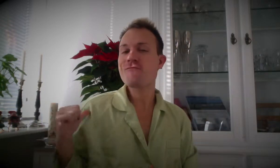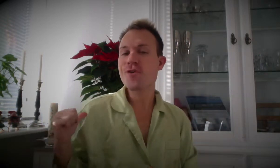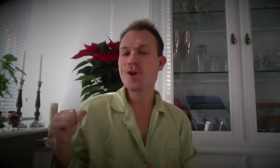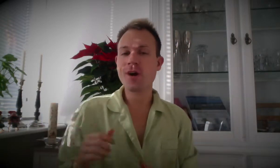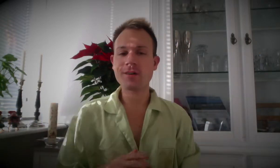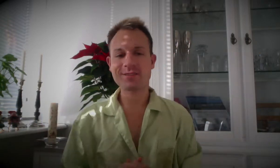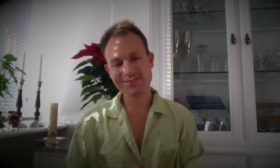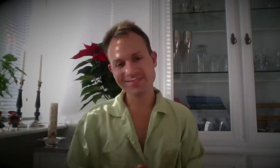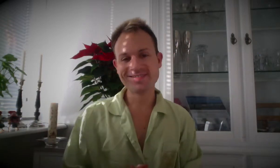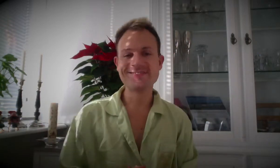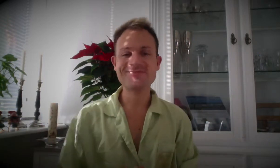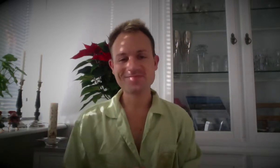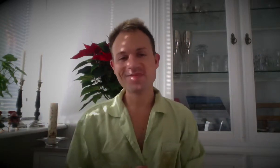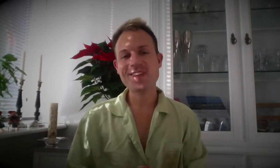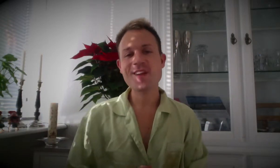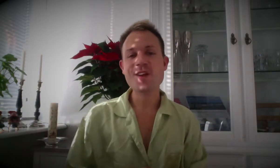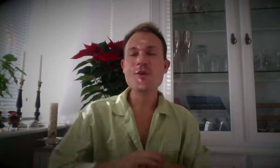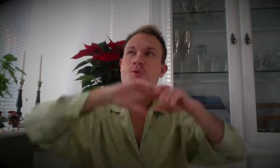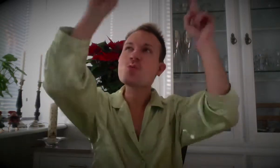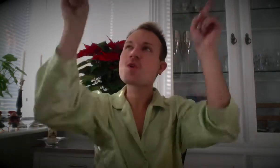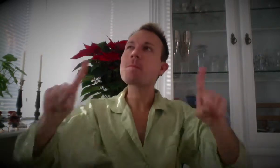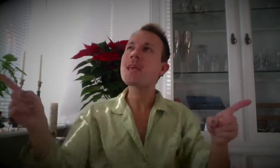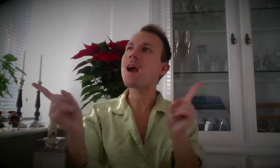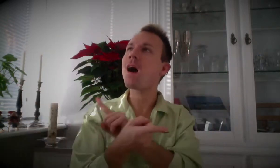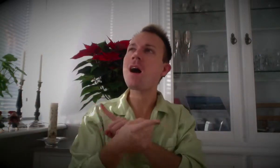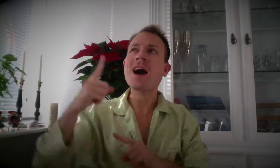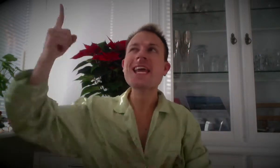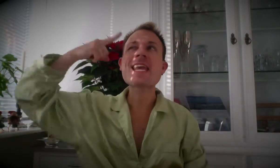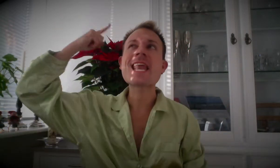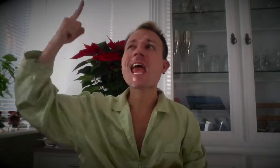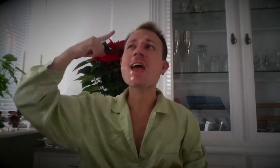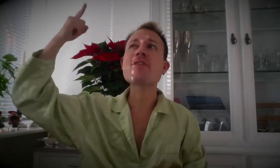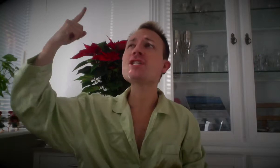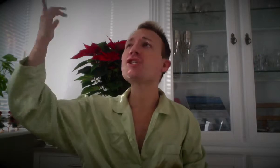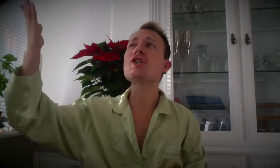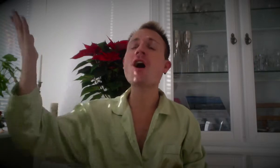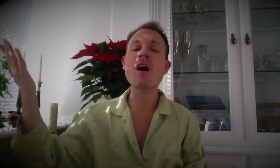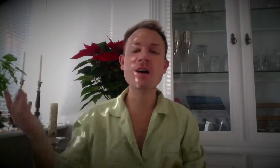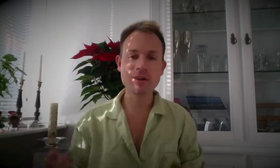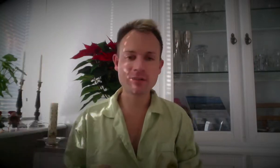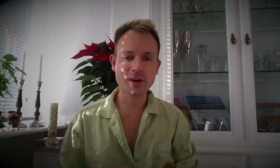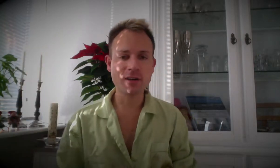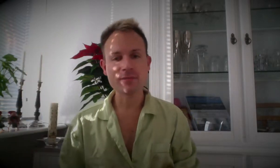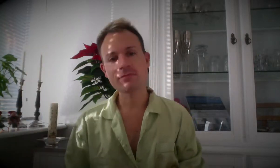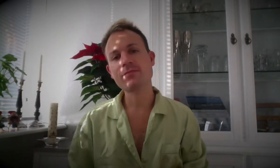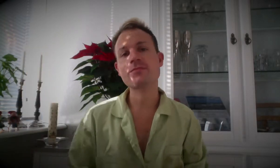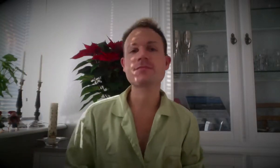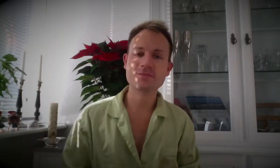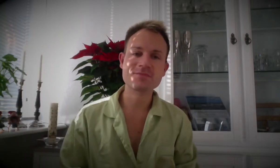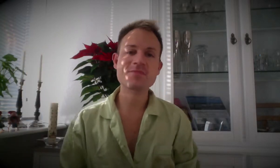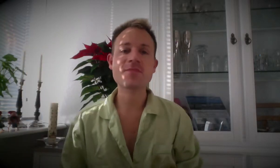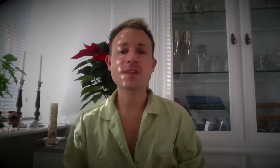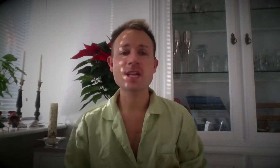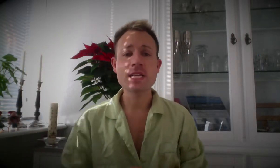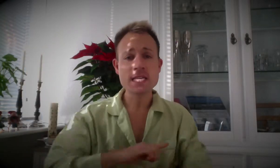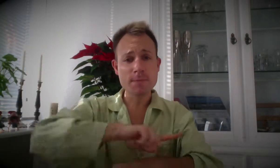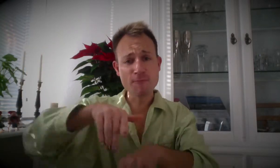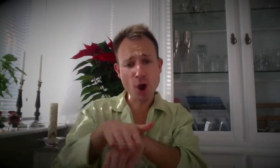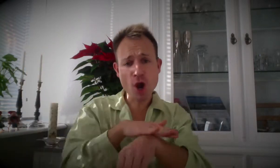fyr, Julen bliver et aventyr. De må føles